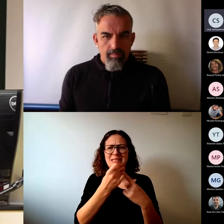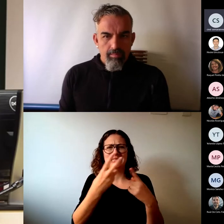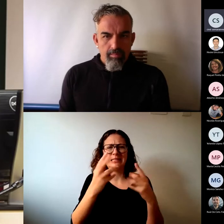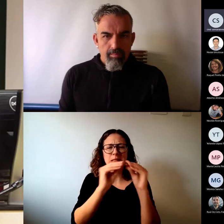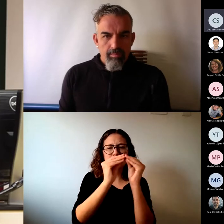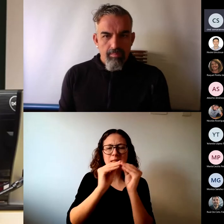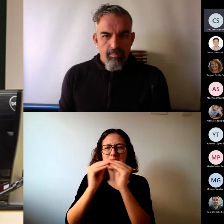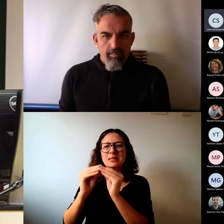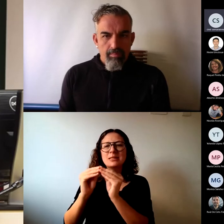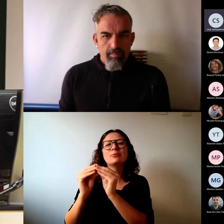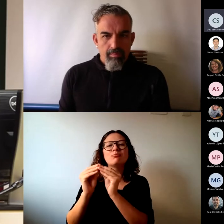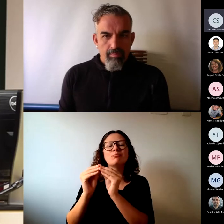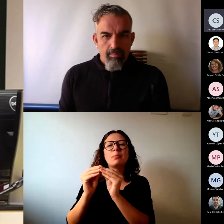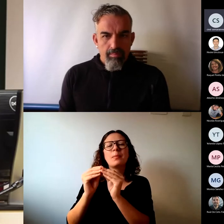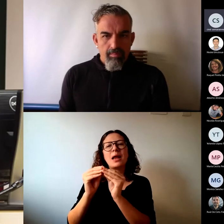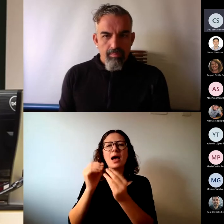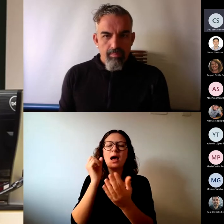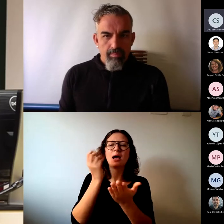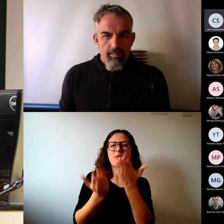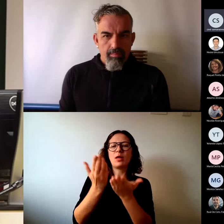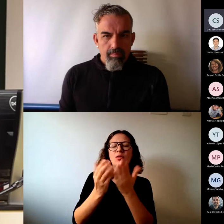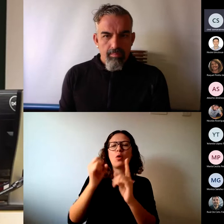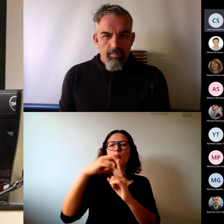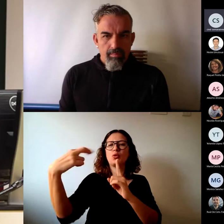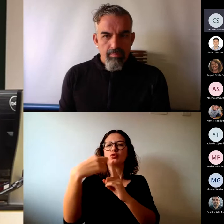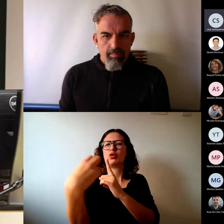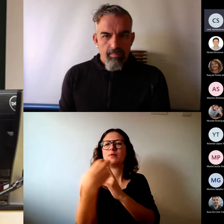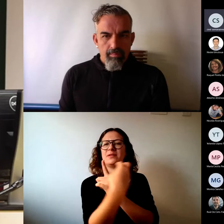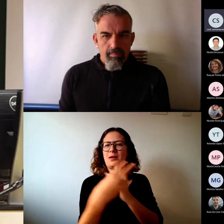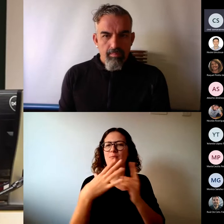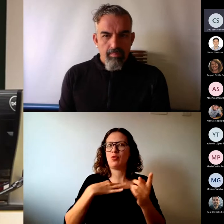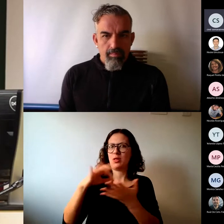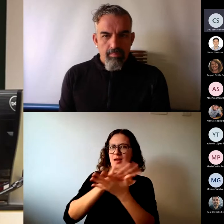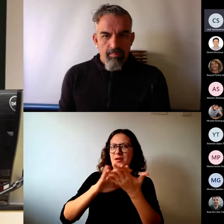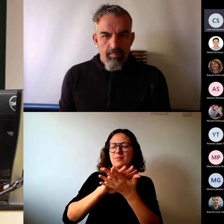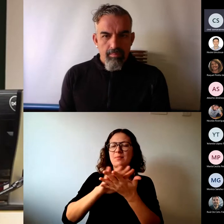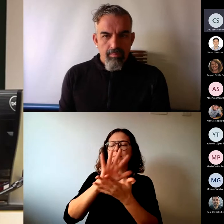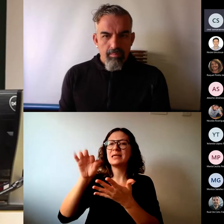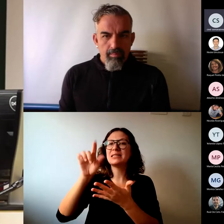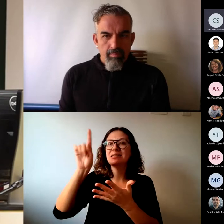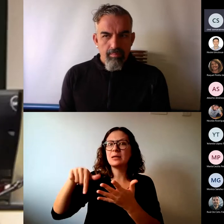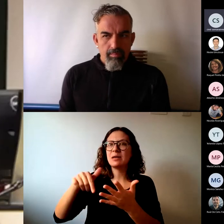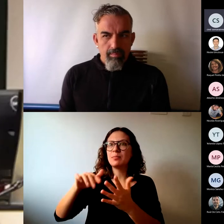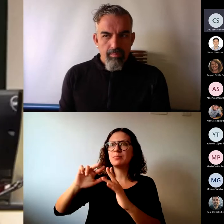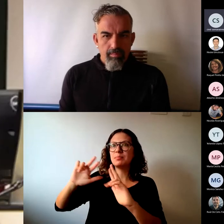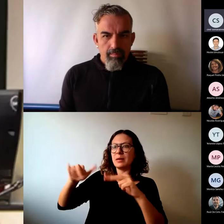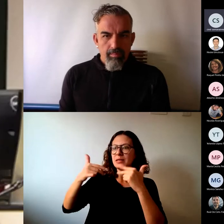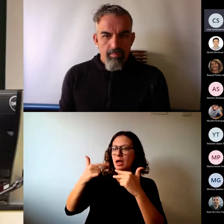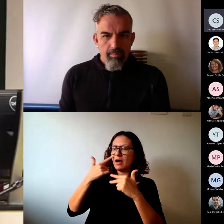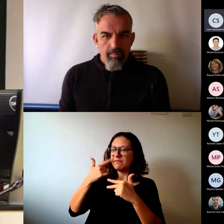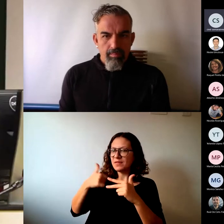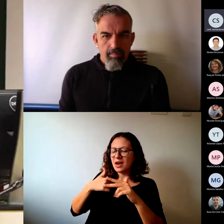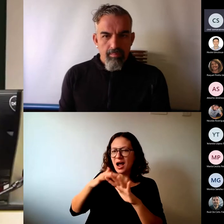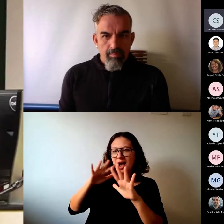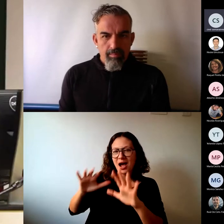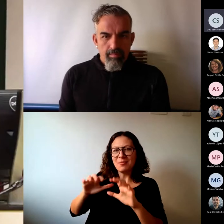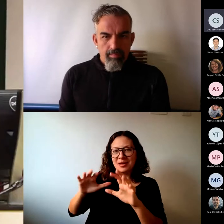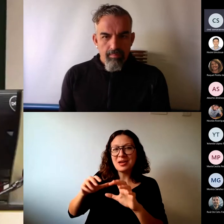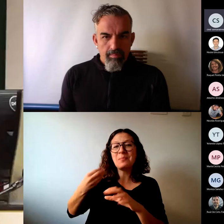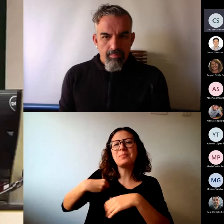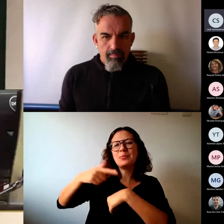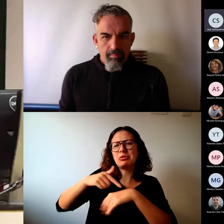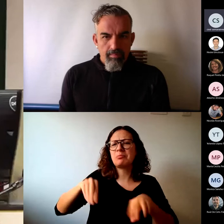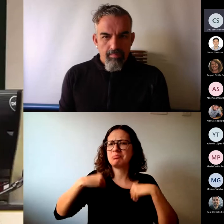evaluación desde diferentes puntos de vista y que nos permitieron aprender a la vez que me consta, que nos y todas disfrutamos bastante.